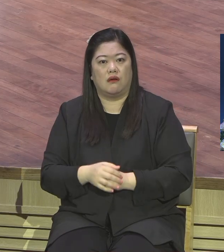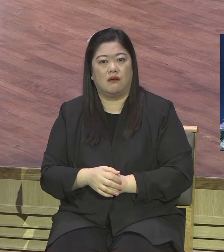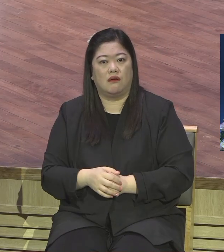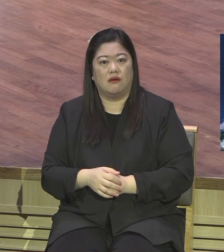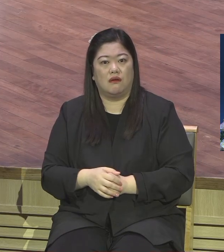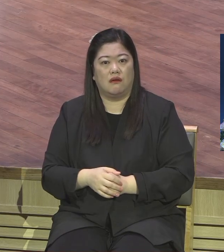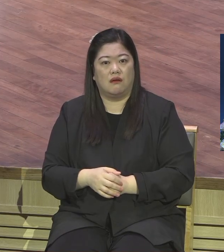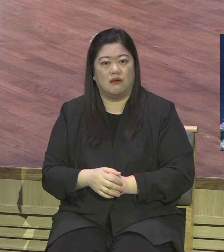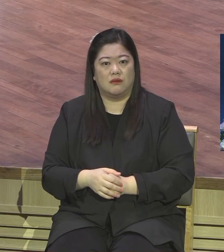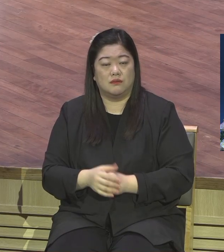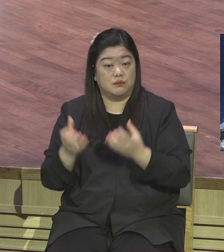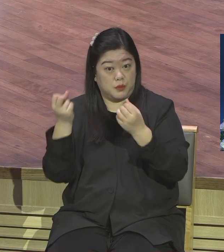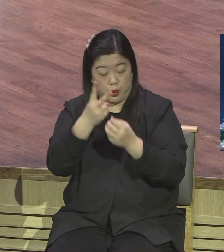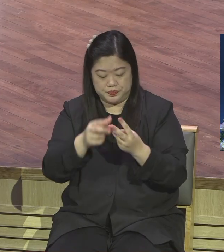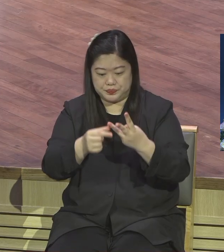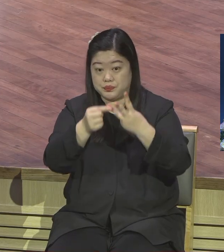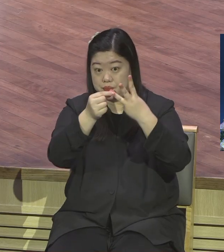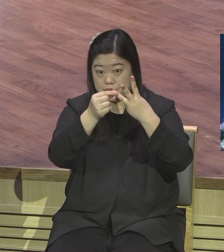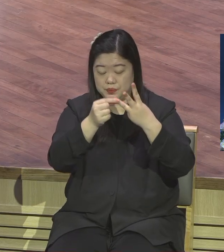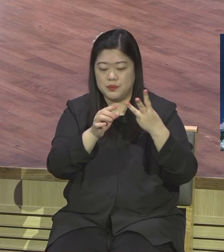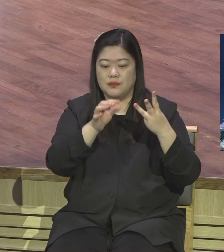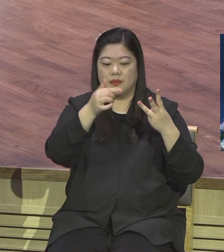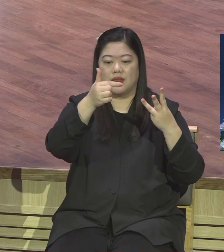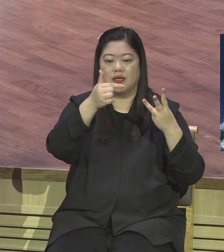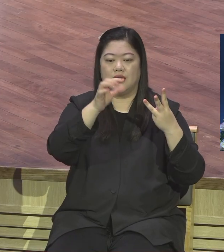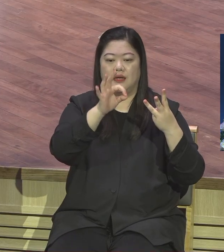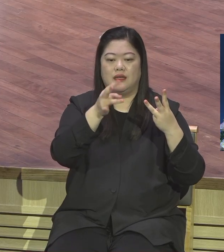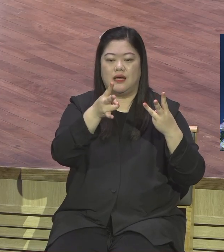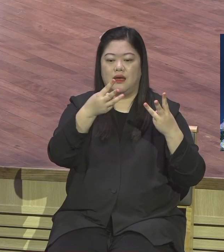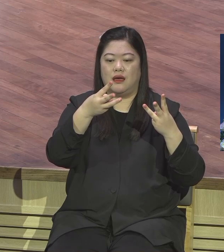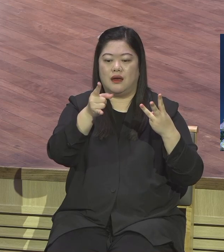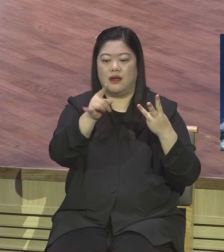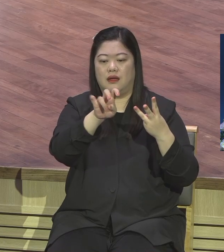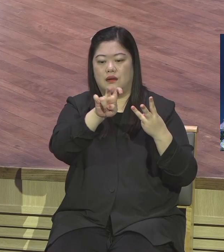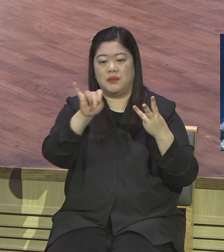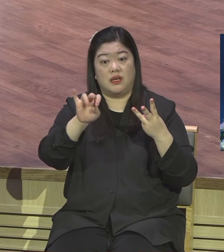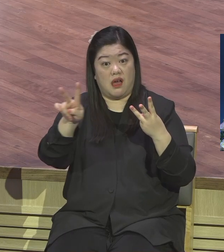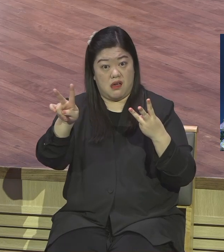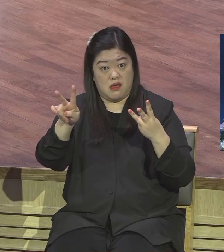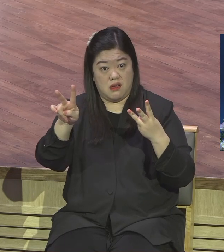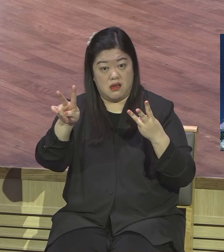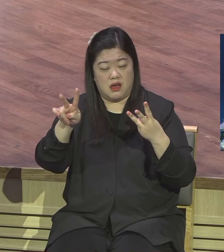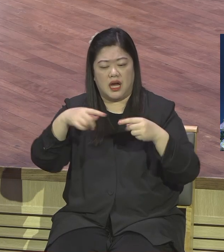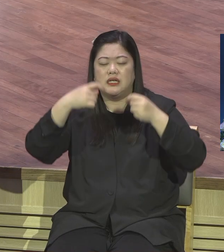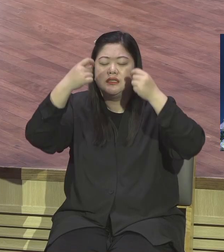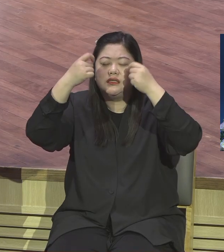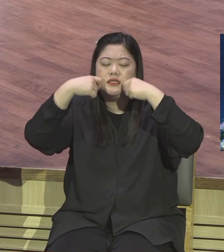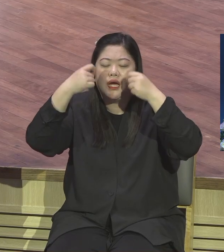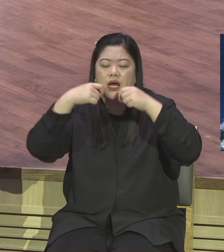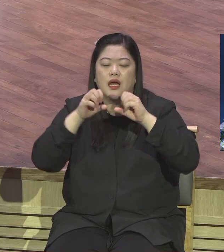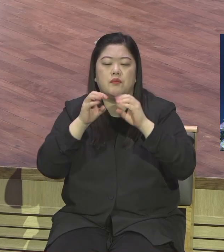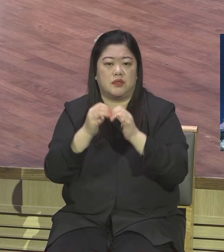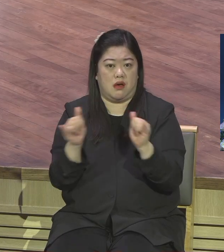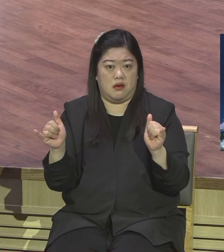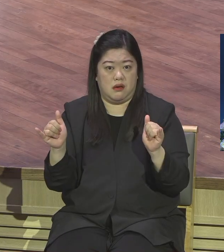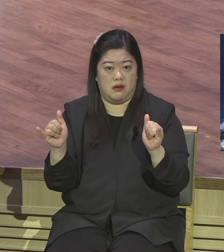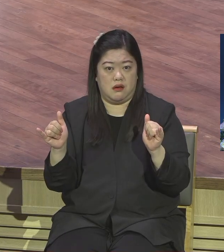박예주의의 관점이 나쁜 거 아니에요 다른 사람을 사랑하고 같이 울어주고 같이 위로하고